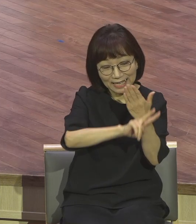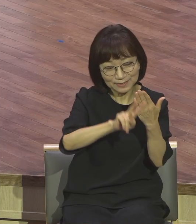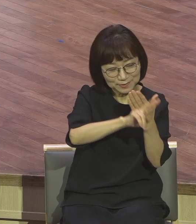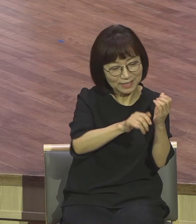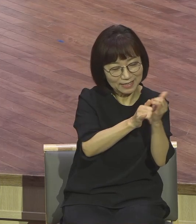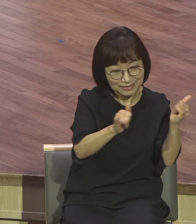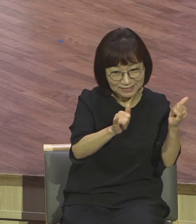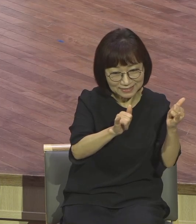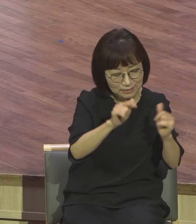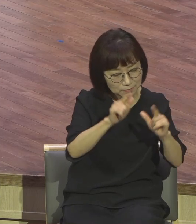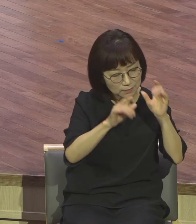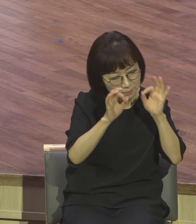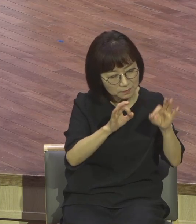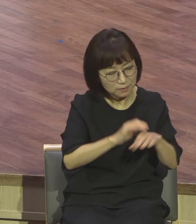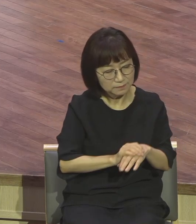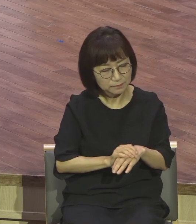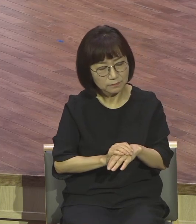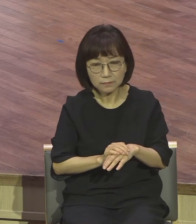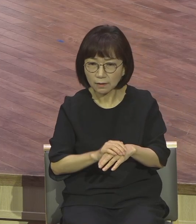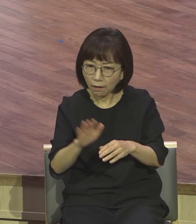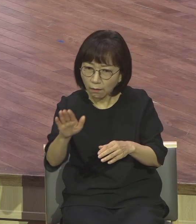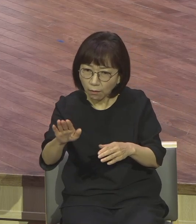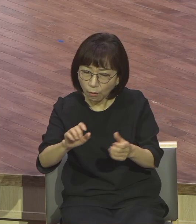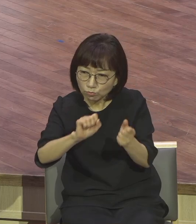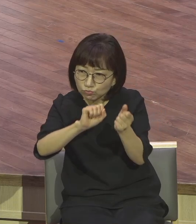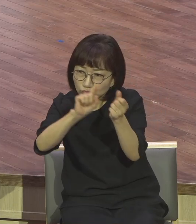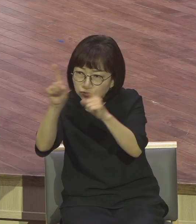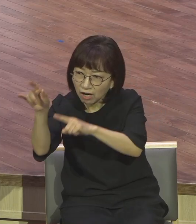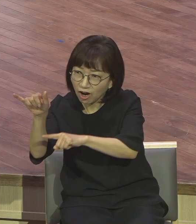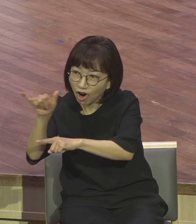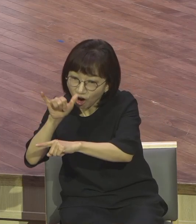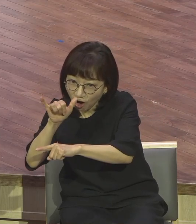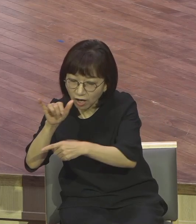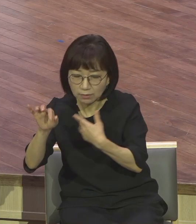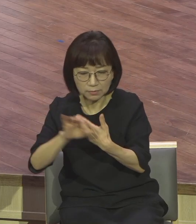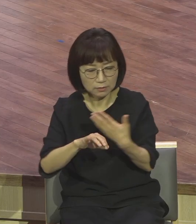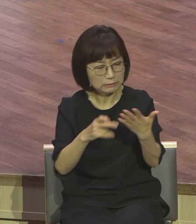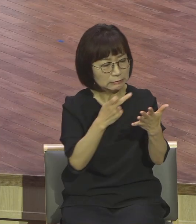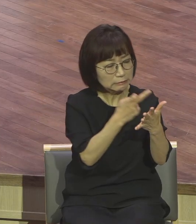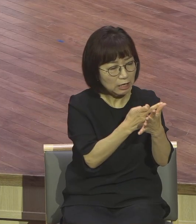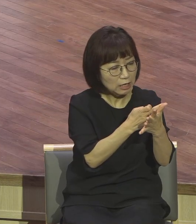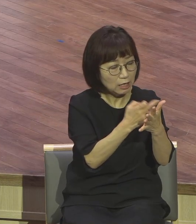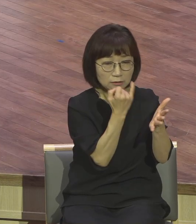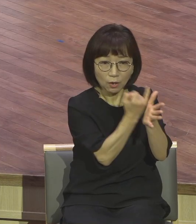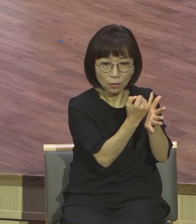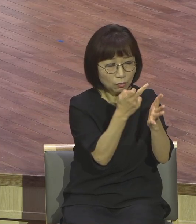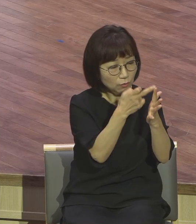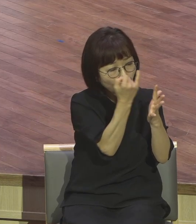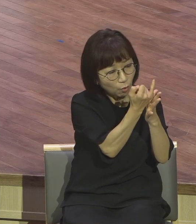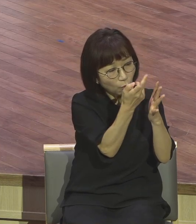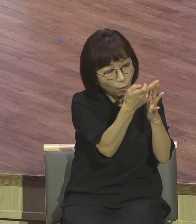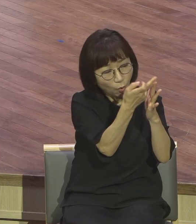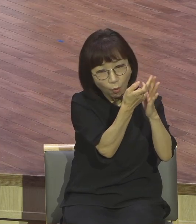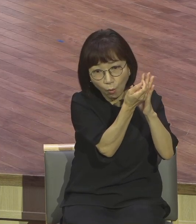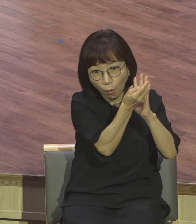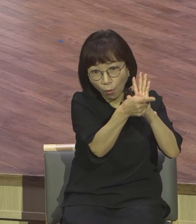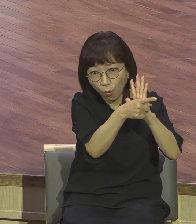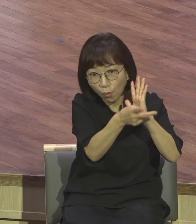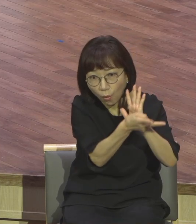만약 부활이 있다면 형과 동생 간에 곤란한 일이 생기지 않겠느냐 그러므로 부활이 없어야